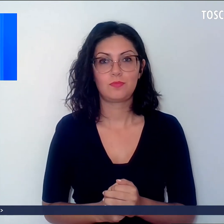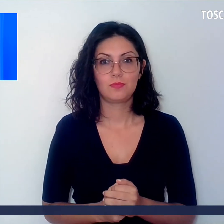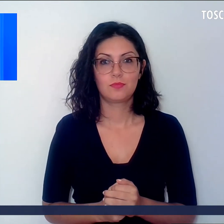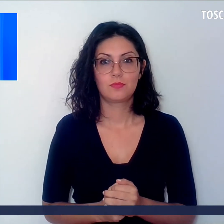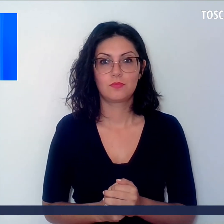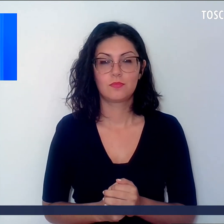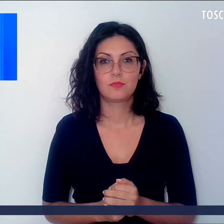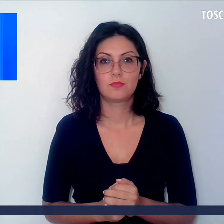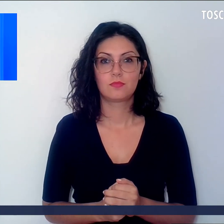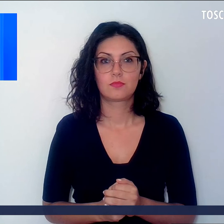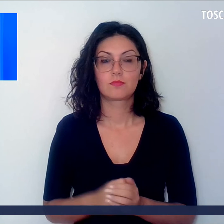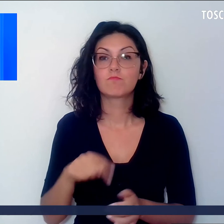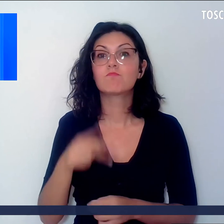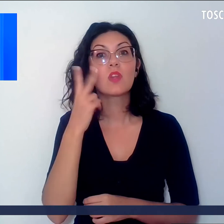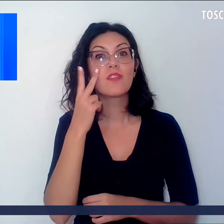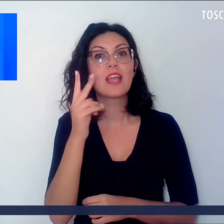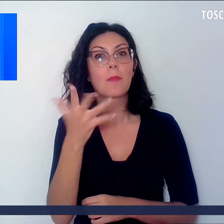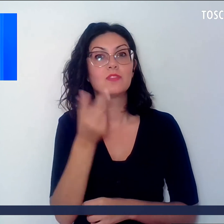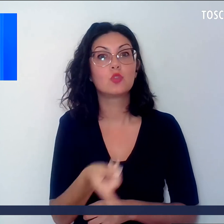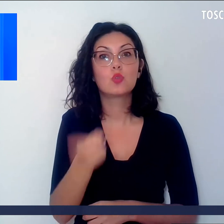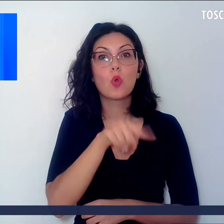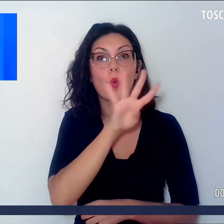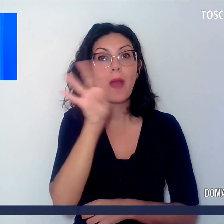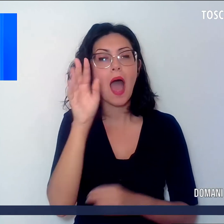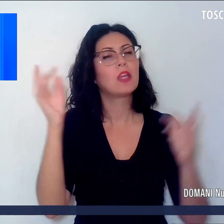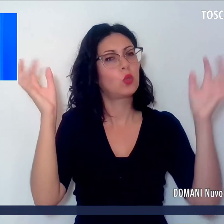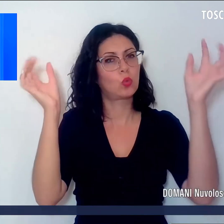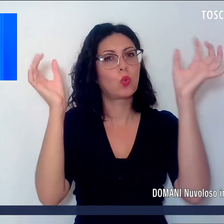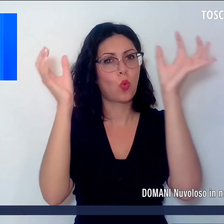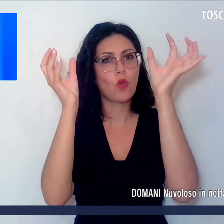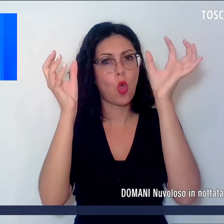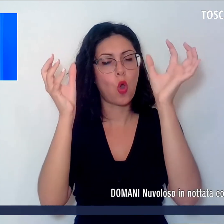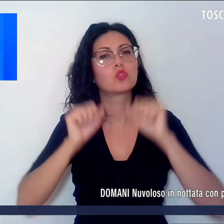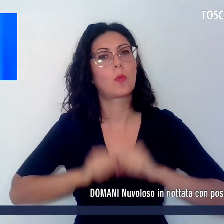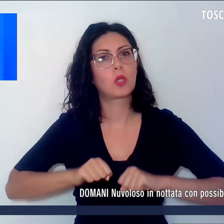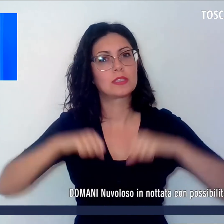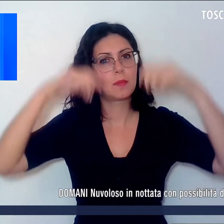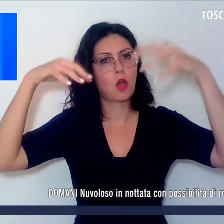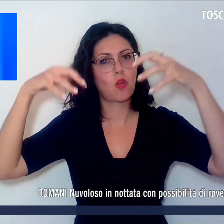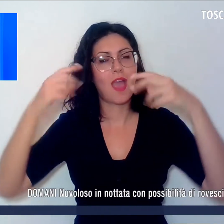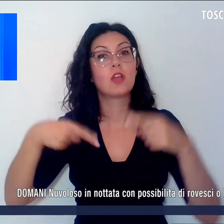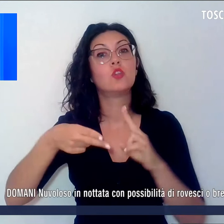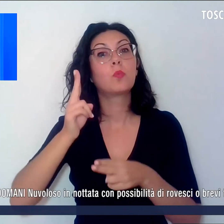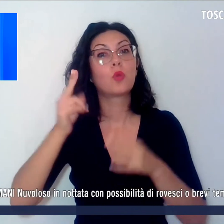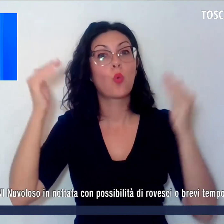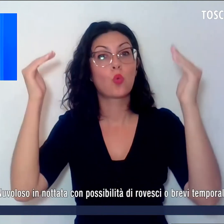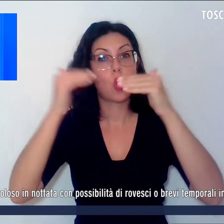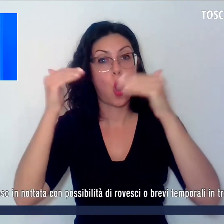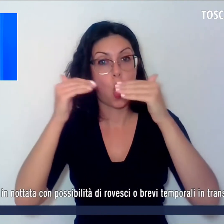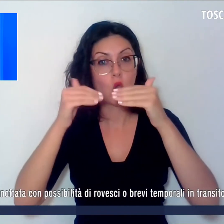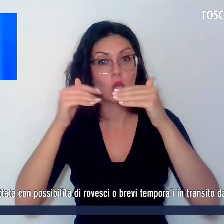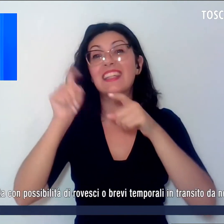Ora vediamo come sarà domani il tempo, sarà nuvoloso con possibili rovesci, soprattutto nella notte, sono brevi temporali,